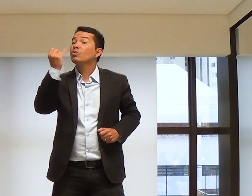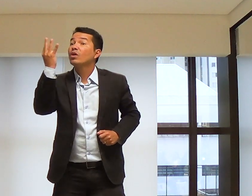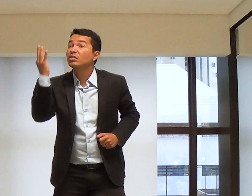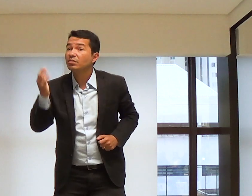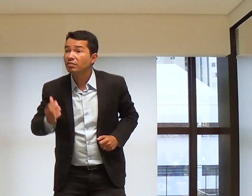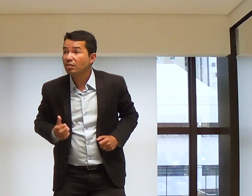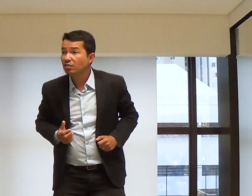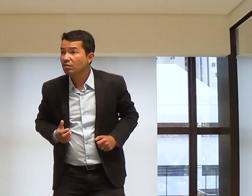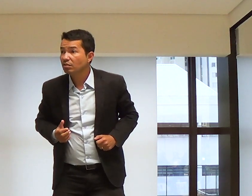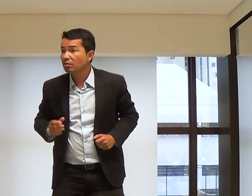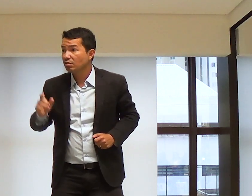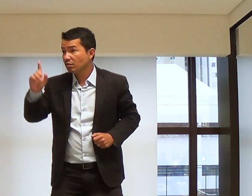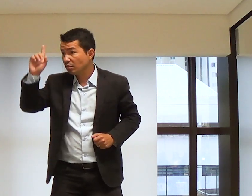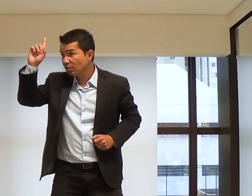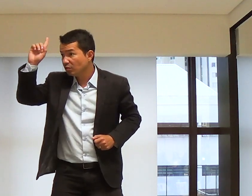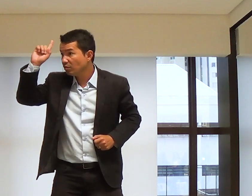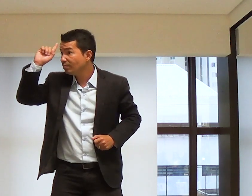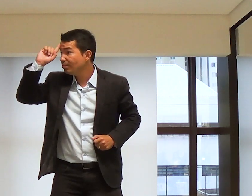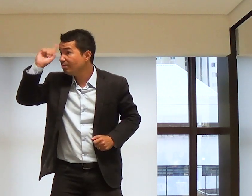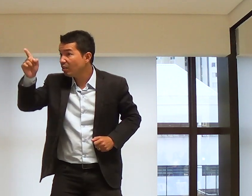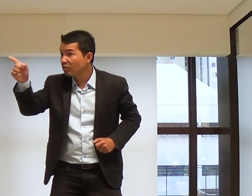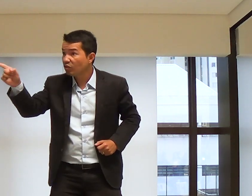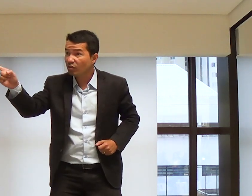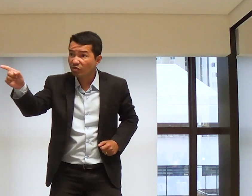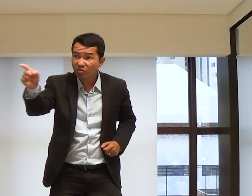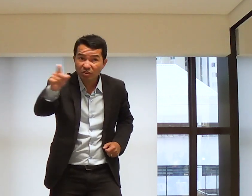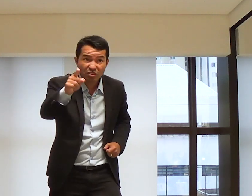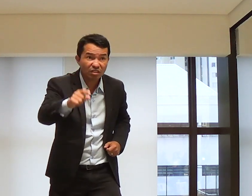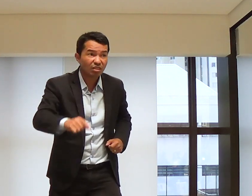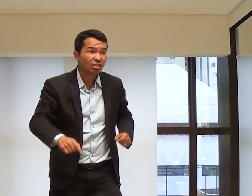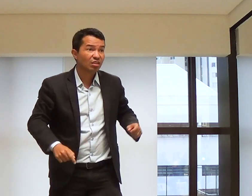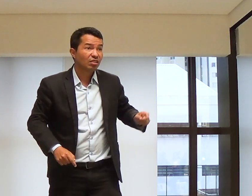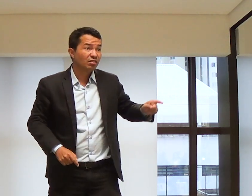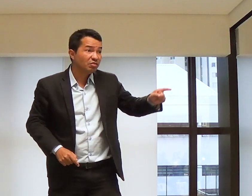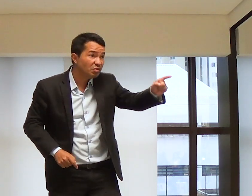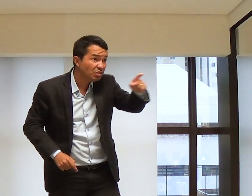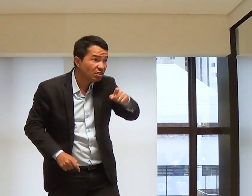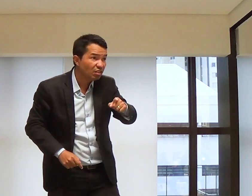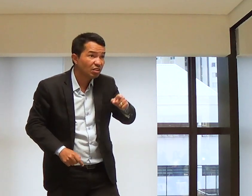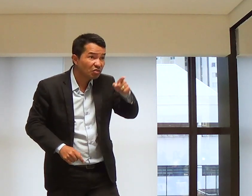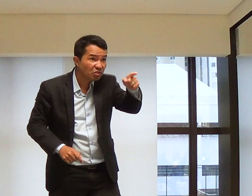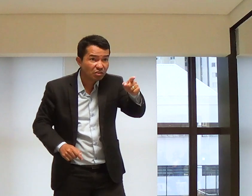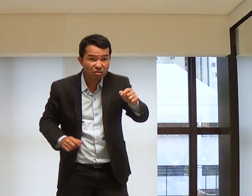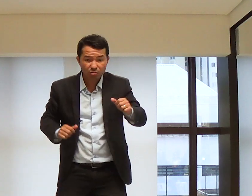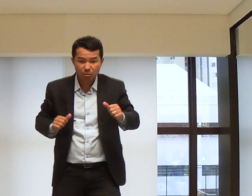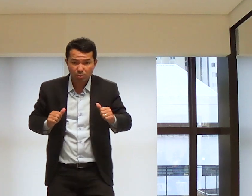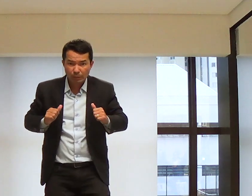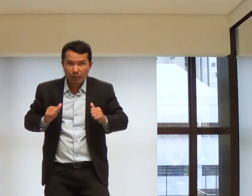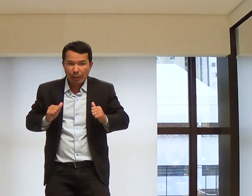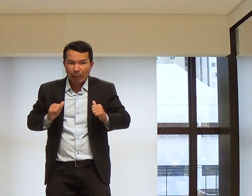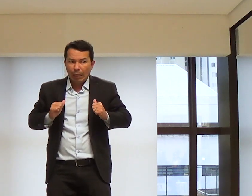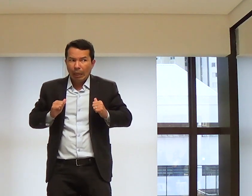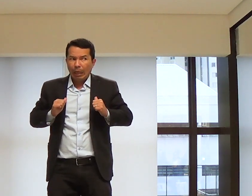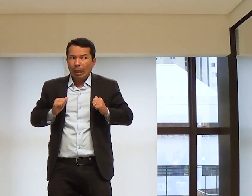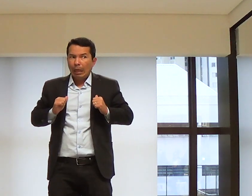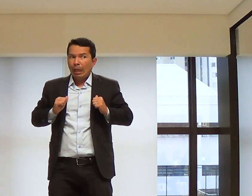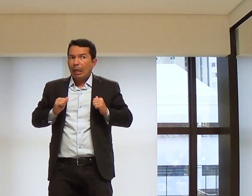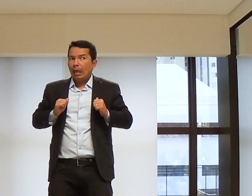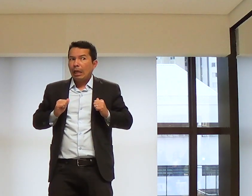Agora, deixa eu te perguntar. Quantas vezes o Senhor já te mandou? Quantas vezes o Senhor já te mandou? E